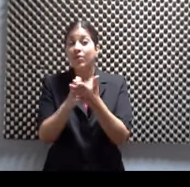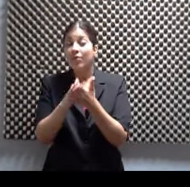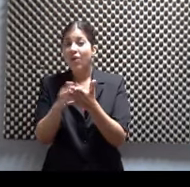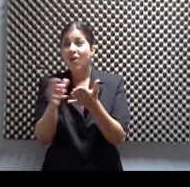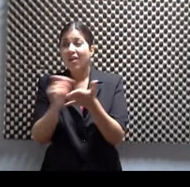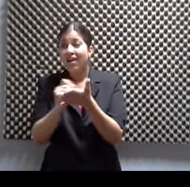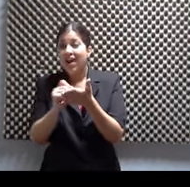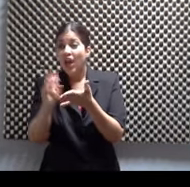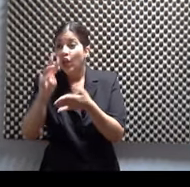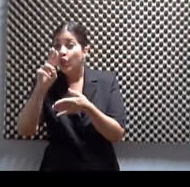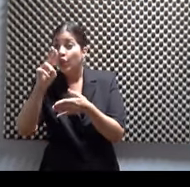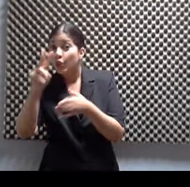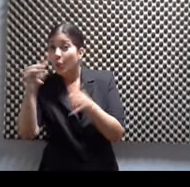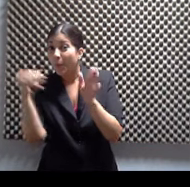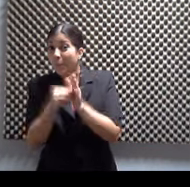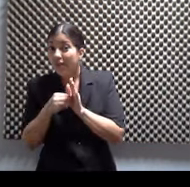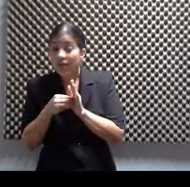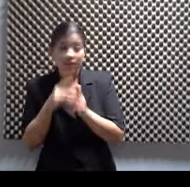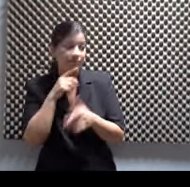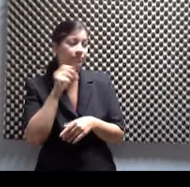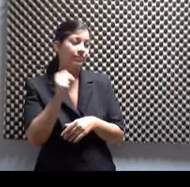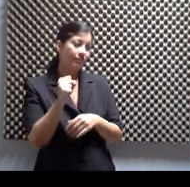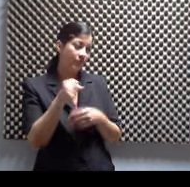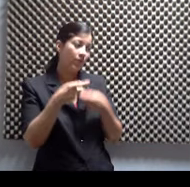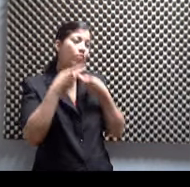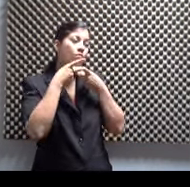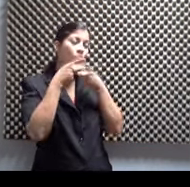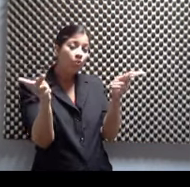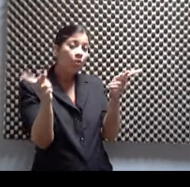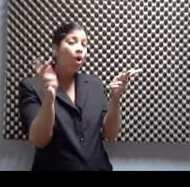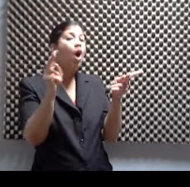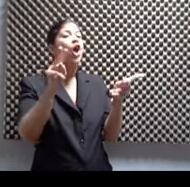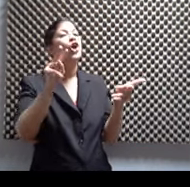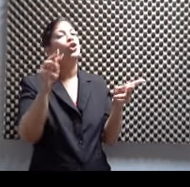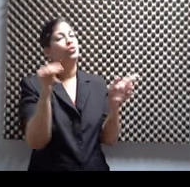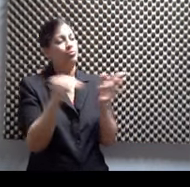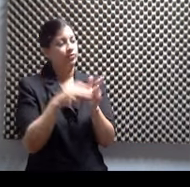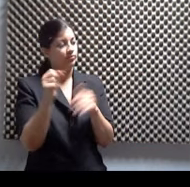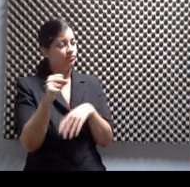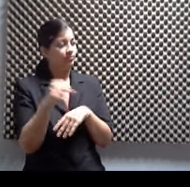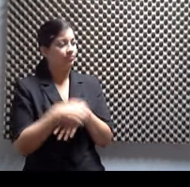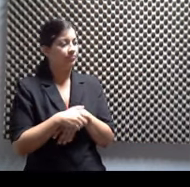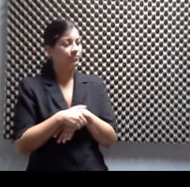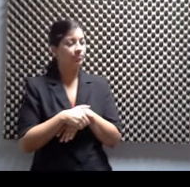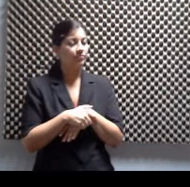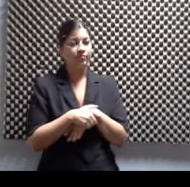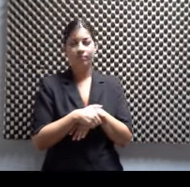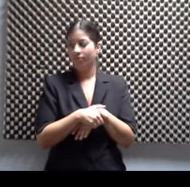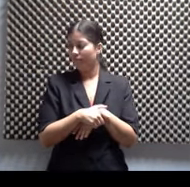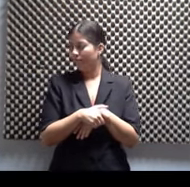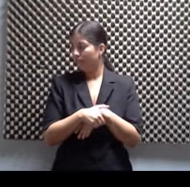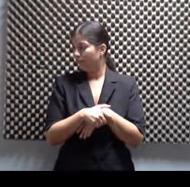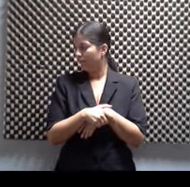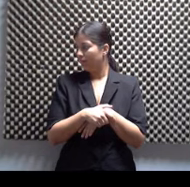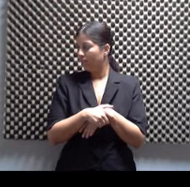La publicación. La publicación. La publicación del libro, sí. Es de 2000. Mirba, explícame bien, porque esto del múcaro es una